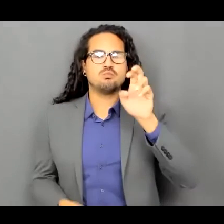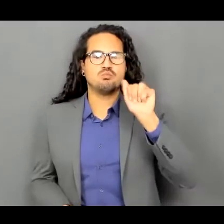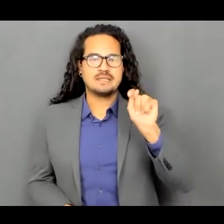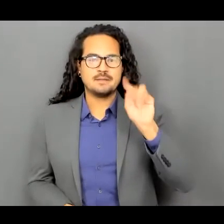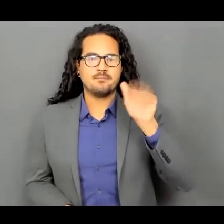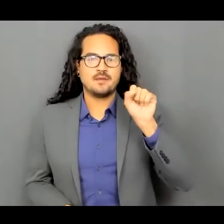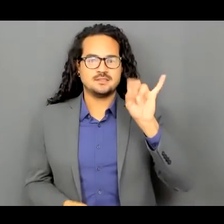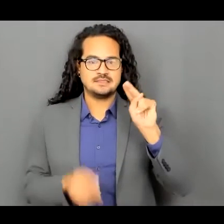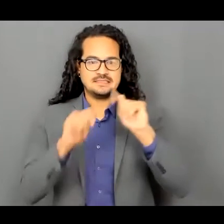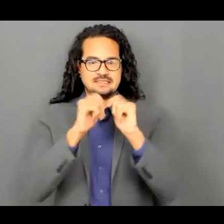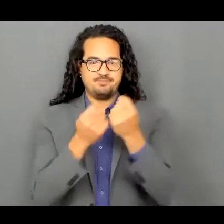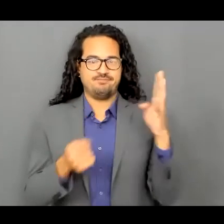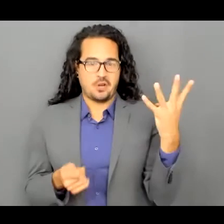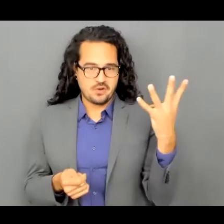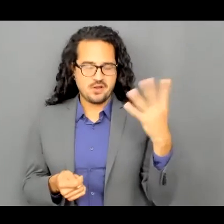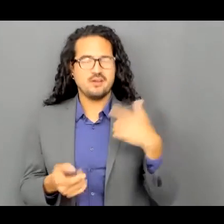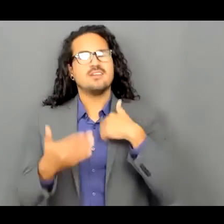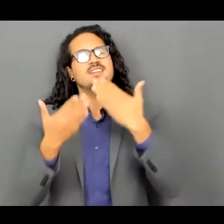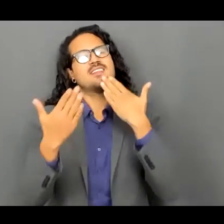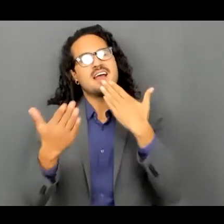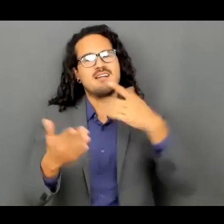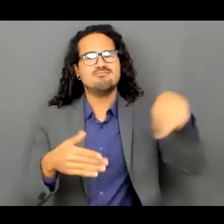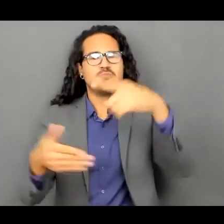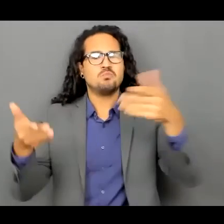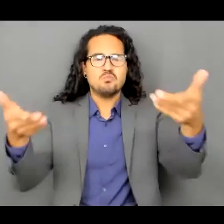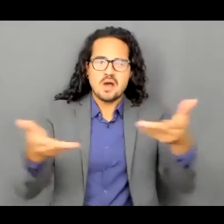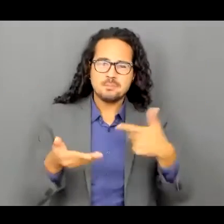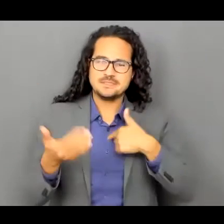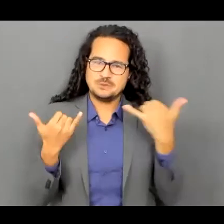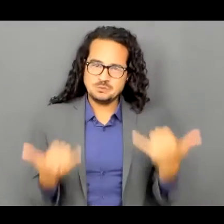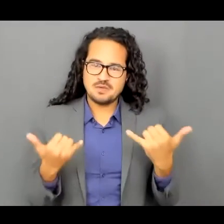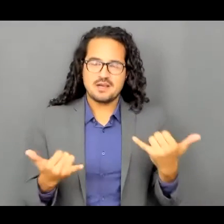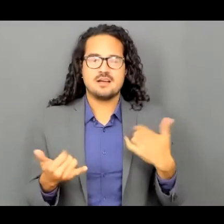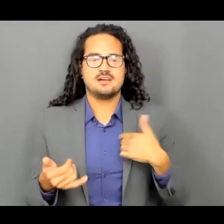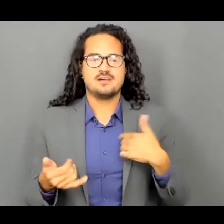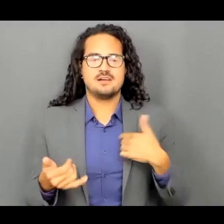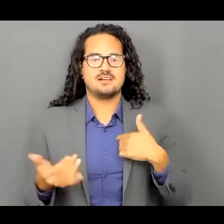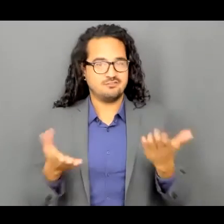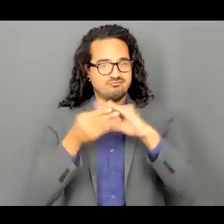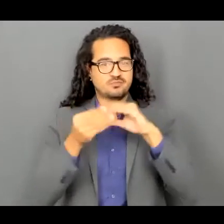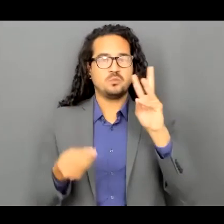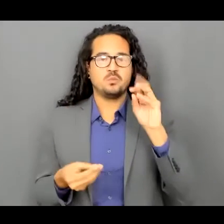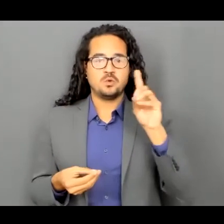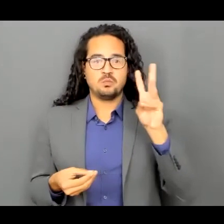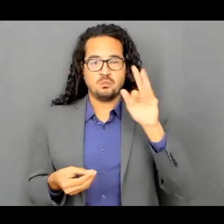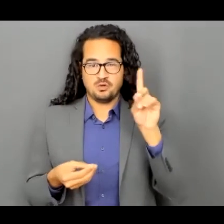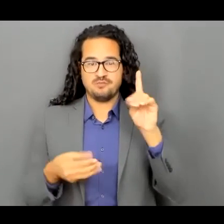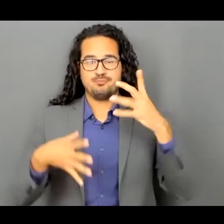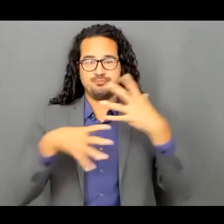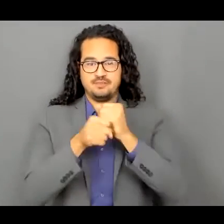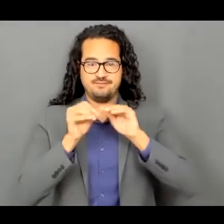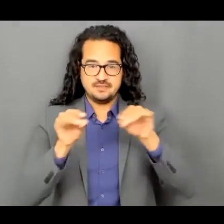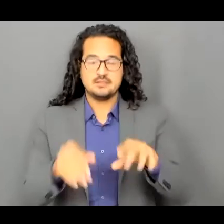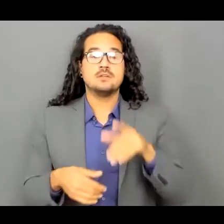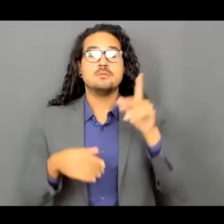4 y quisiera darles la bienvenida a la reunión el día de hoy tenemos el día de hoy